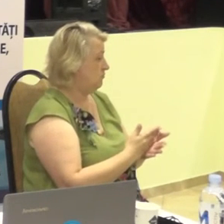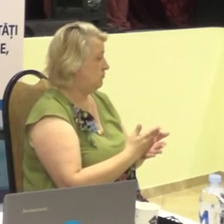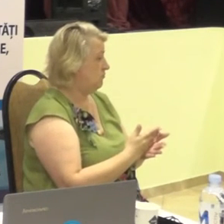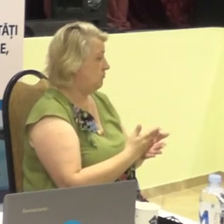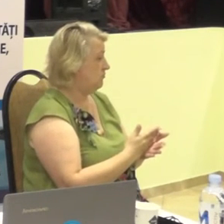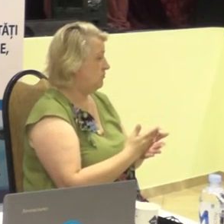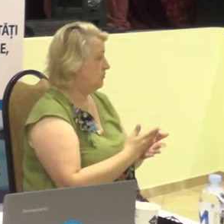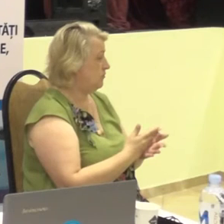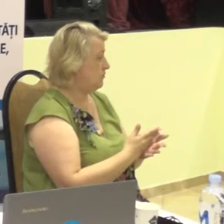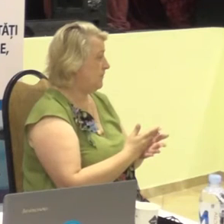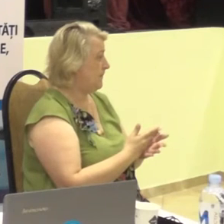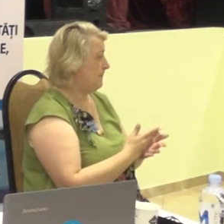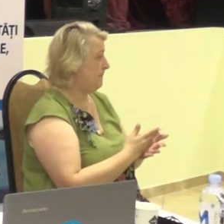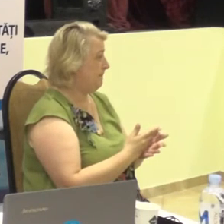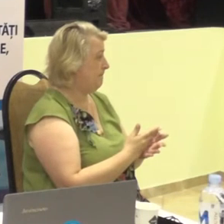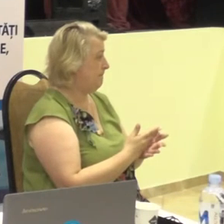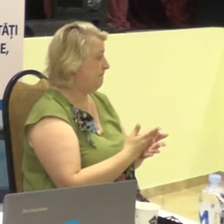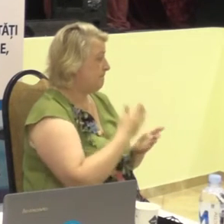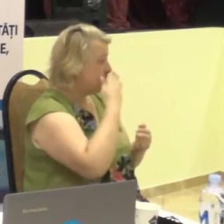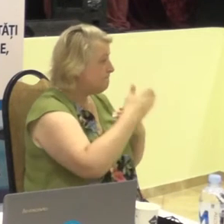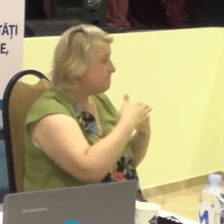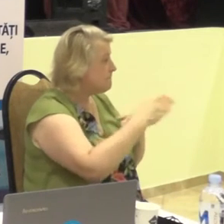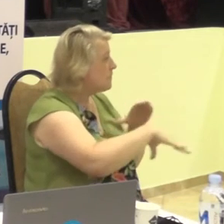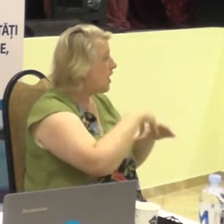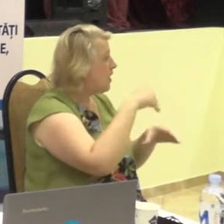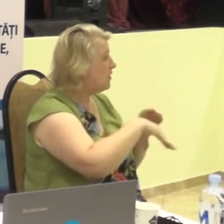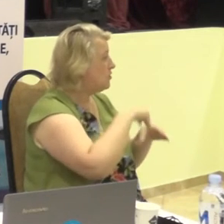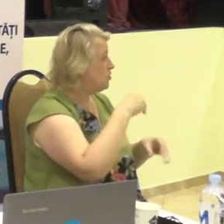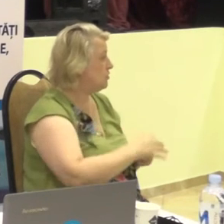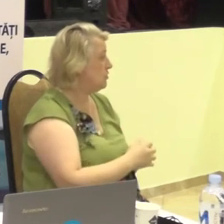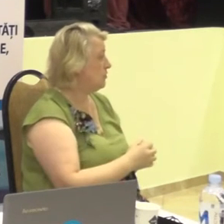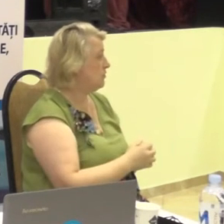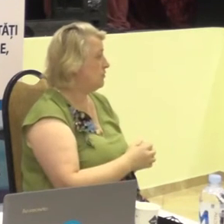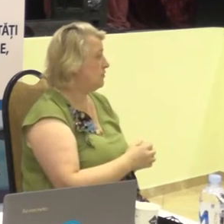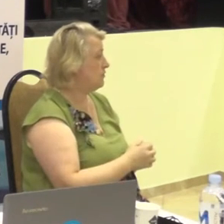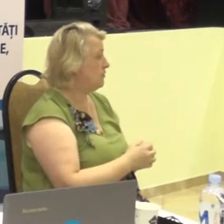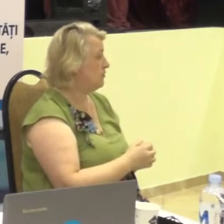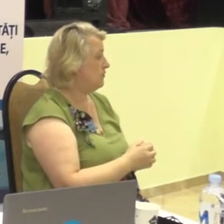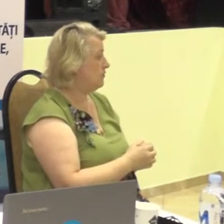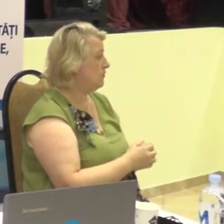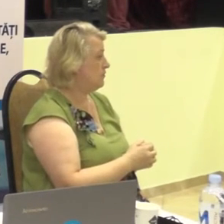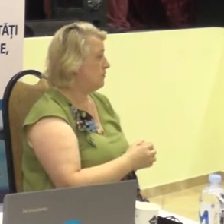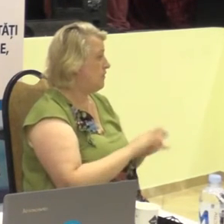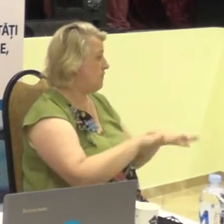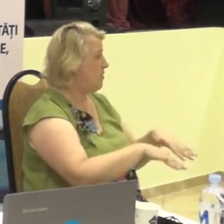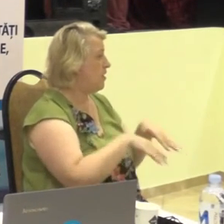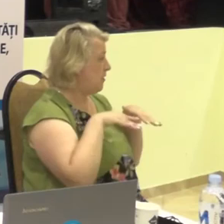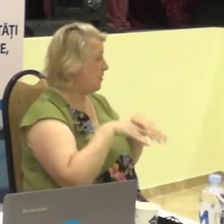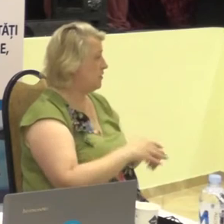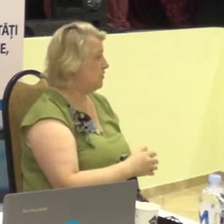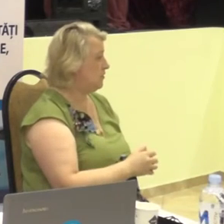alegerilor în Parlament,